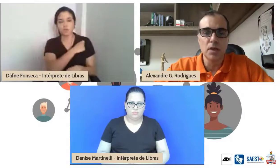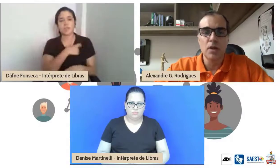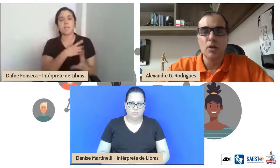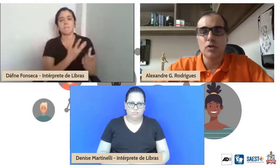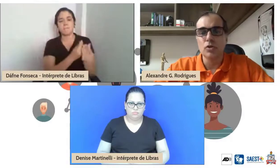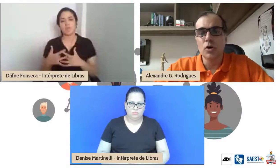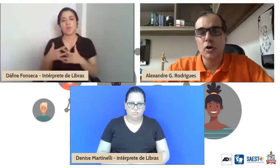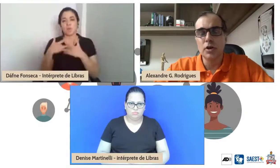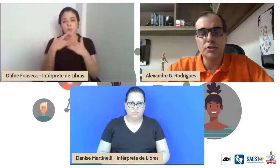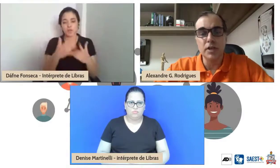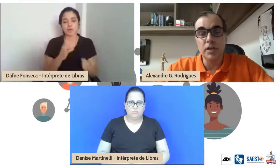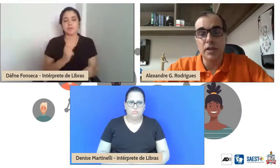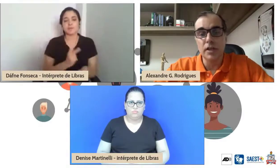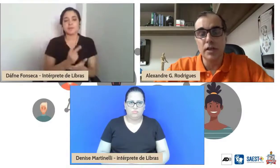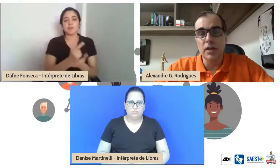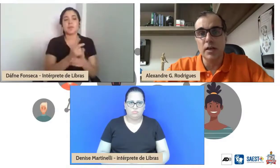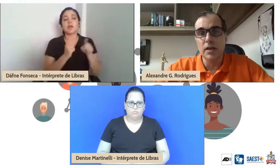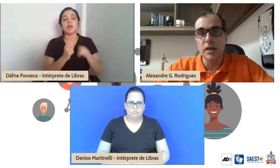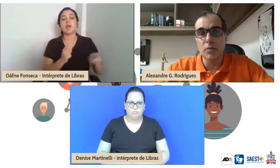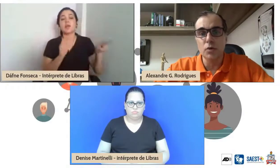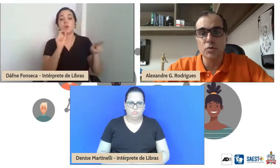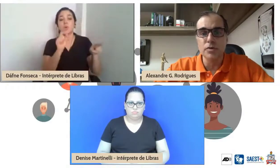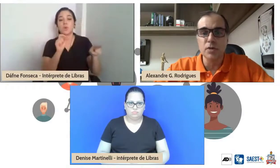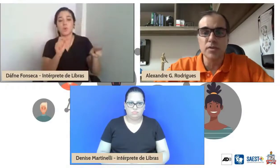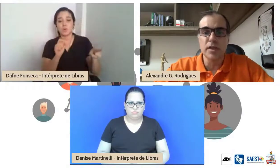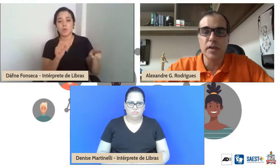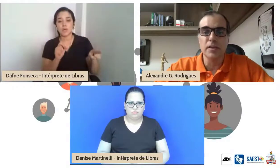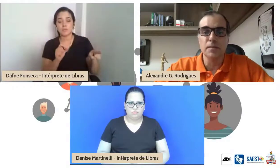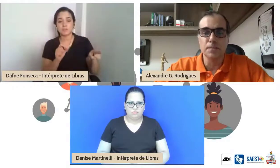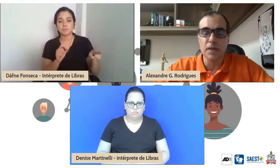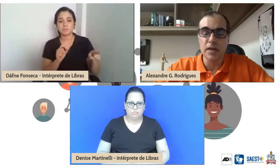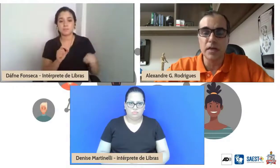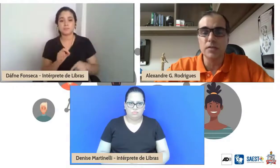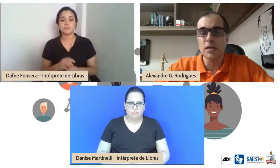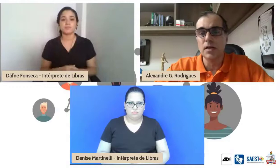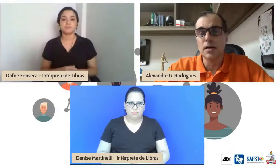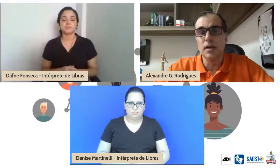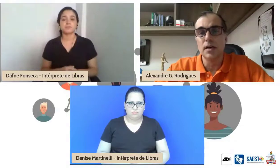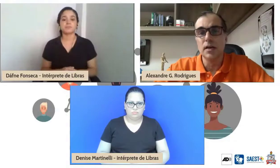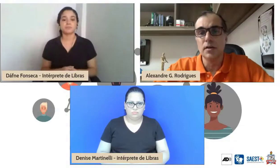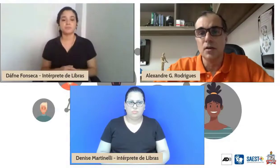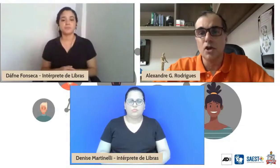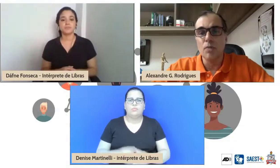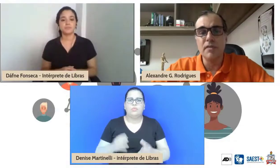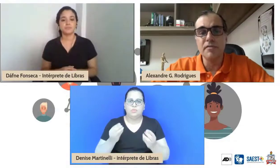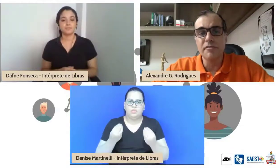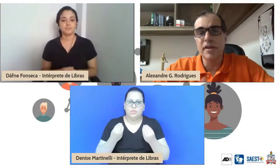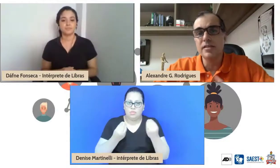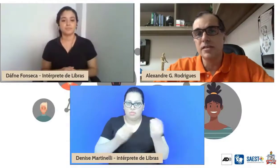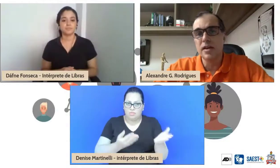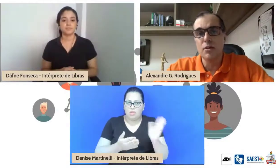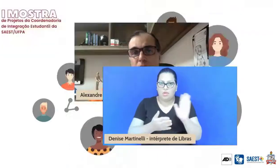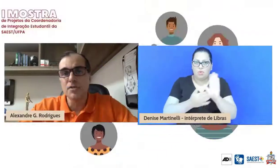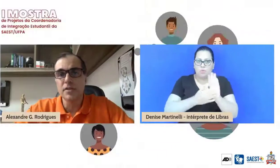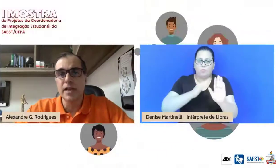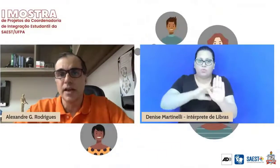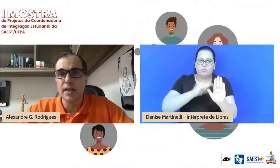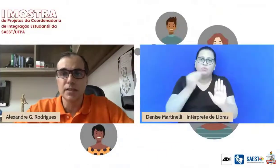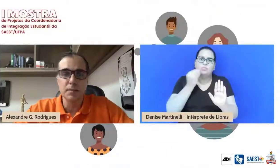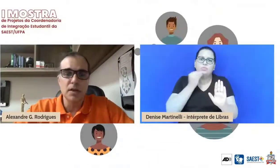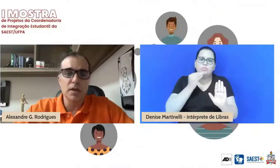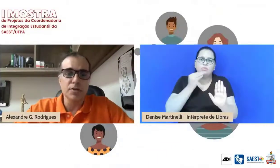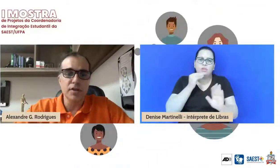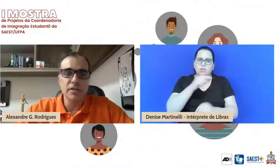edição, nós oportunizamos a eles uma vivência realmente